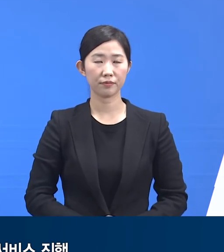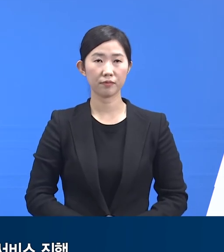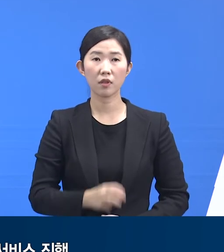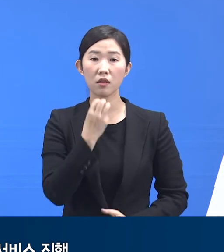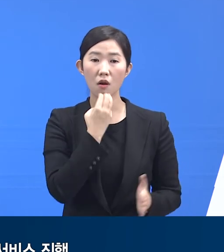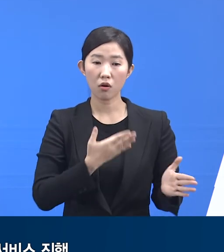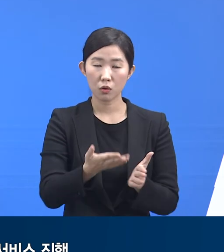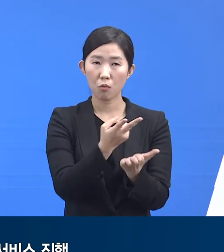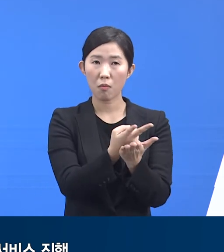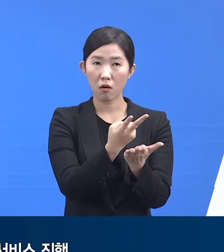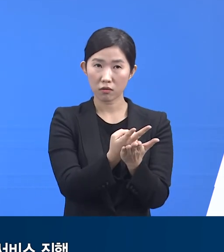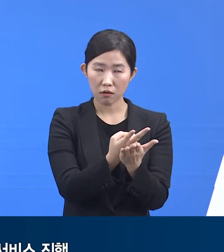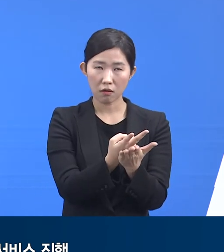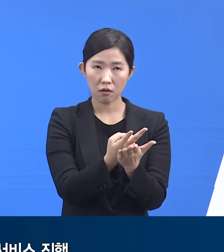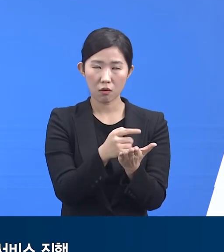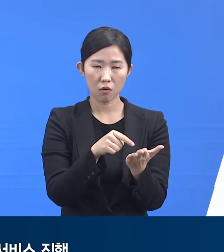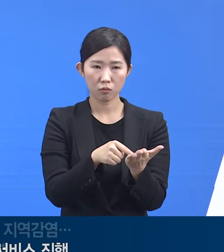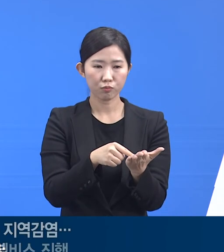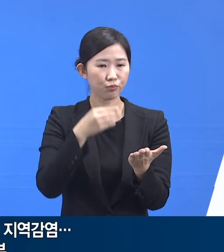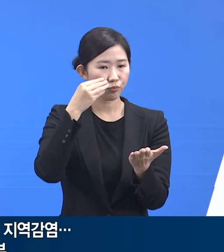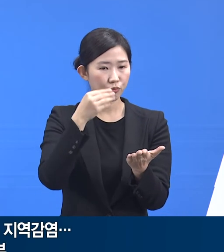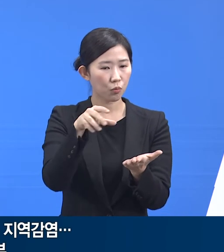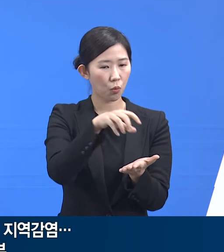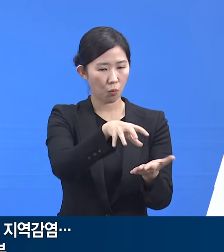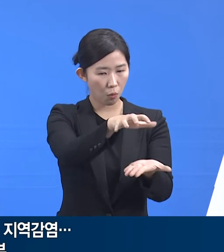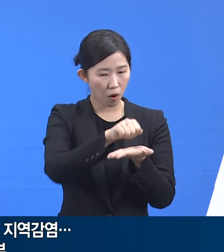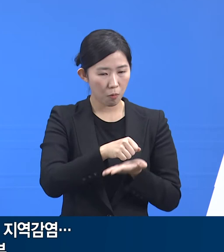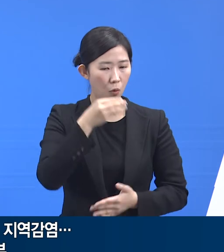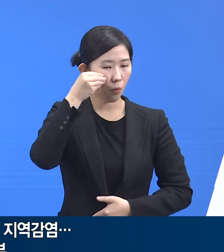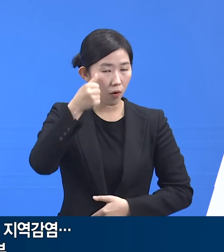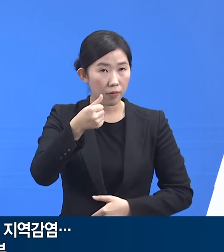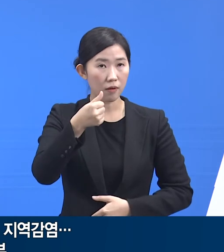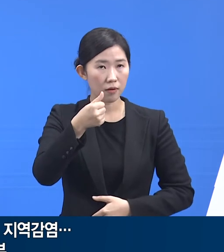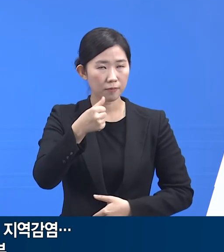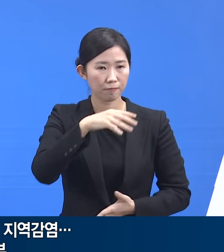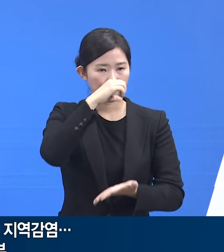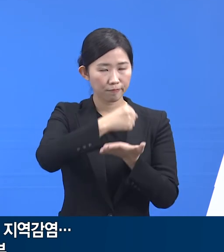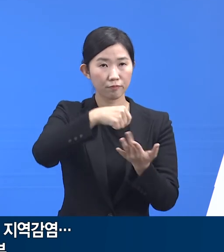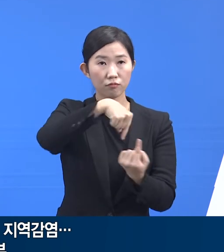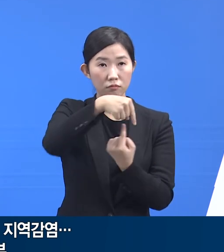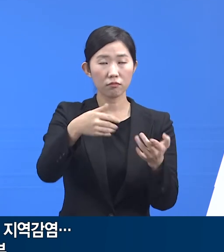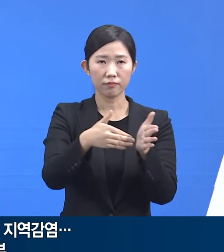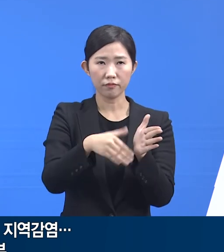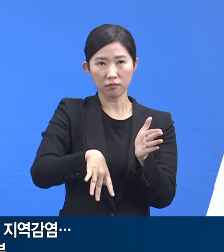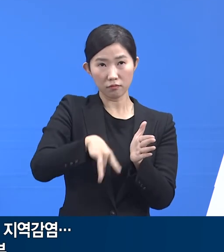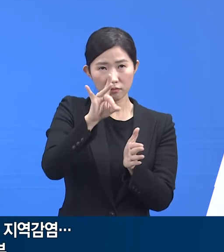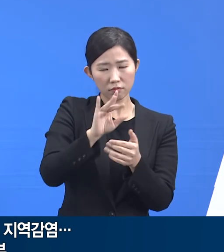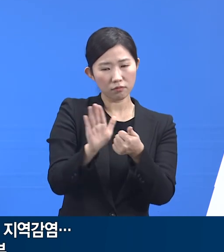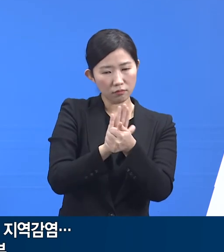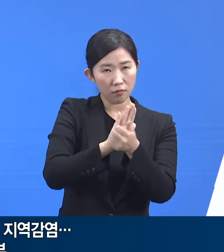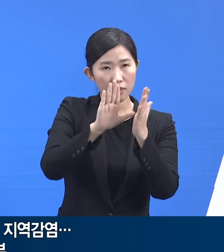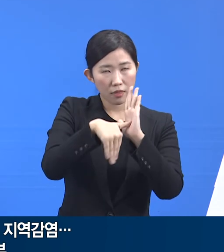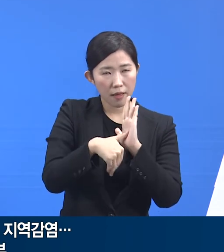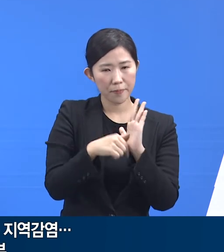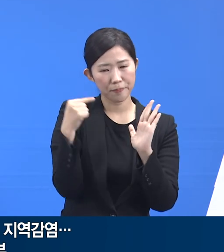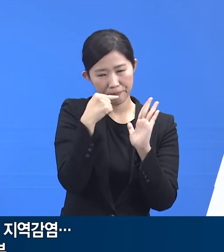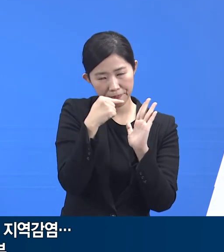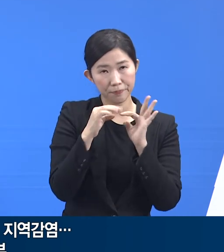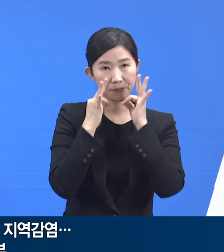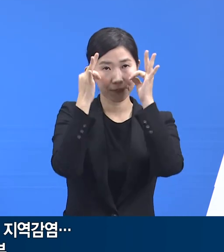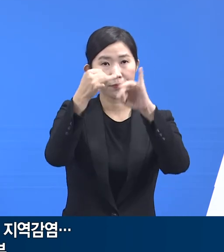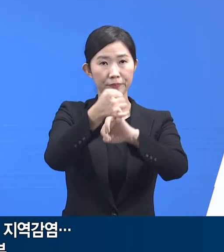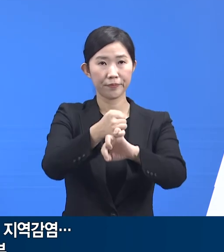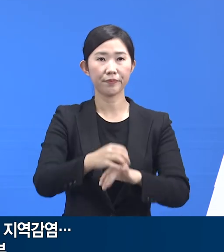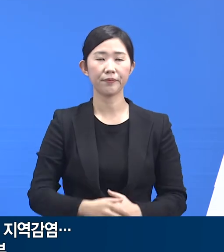경기도 병상 확보가 원활하게 추진되어 병상 가동률이 정상화될 때까지 초기 확진자 케어 단계에서도 빈틈이 없도록 최선을 다하도록 하겠습니다.